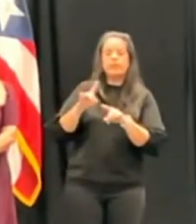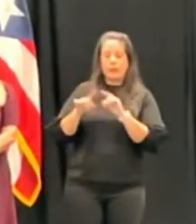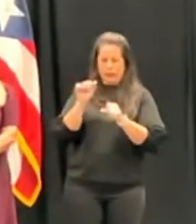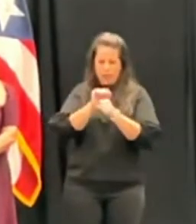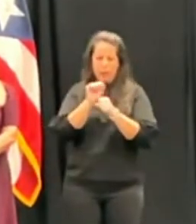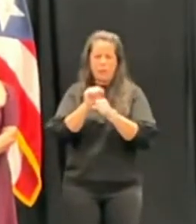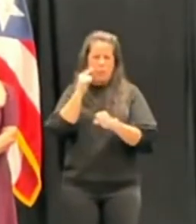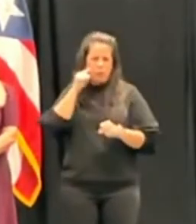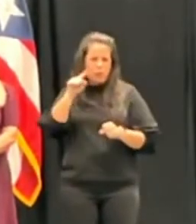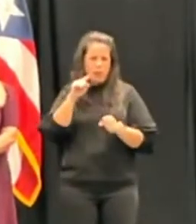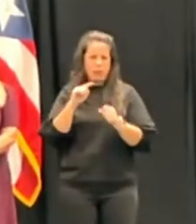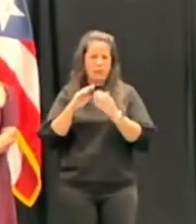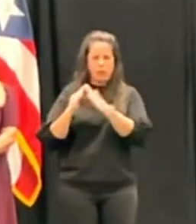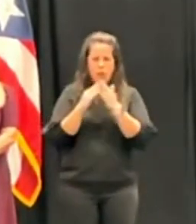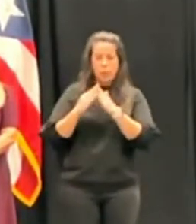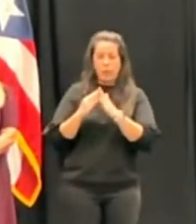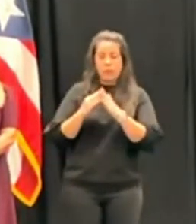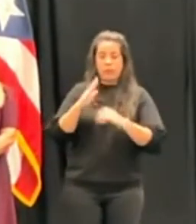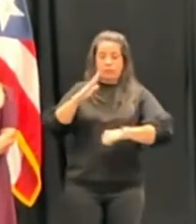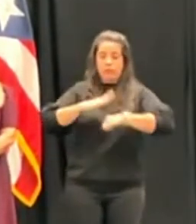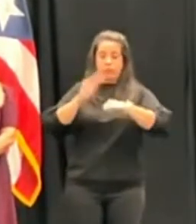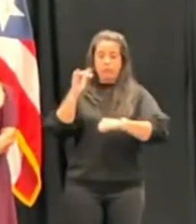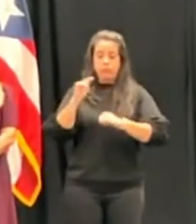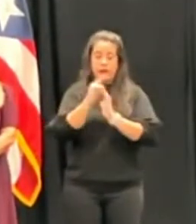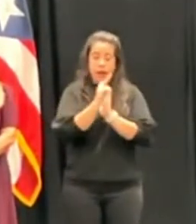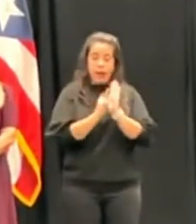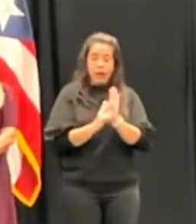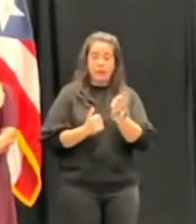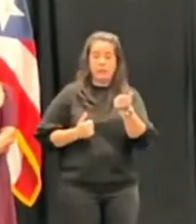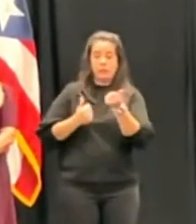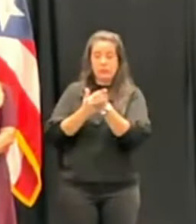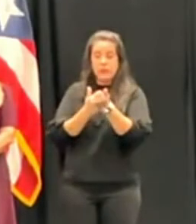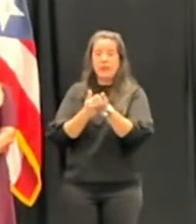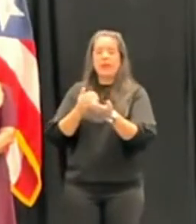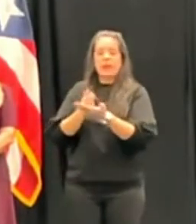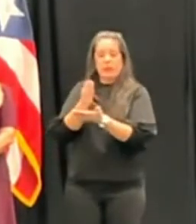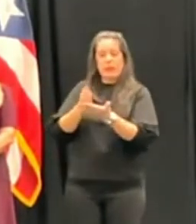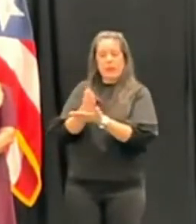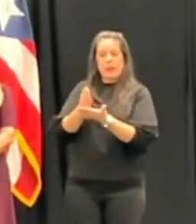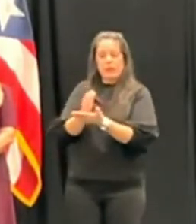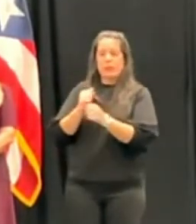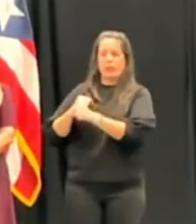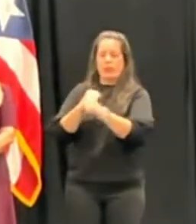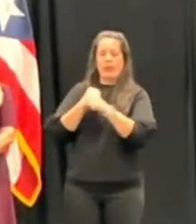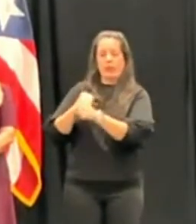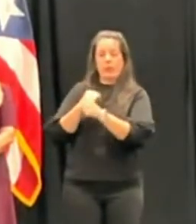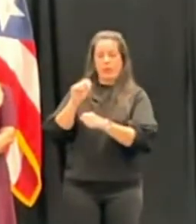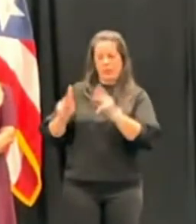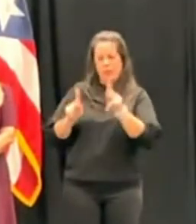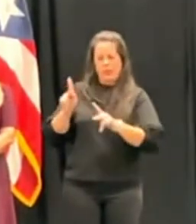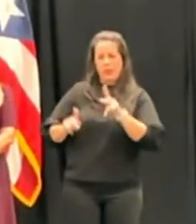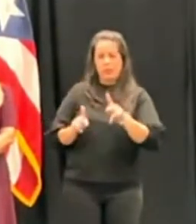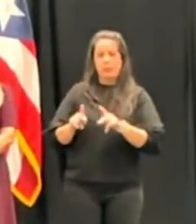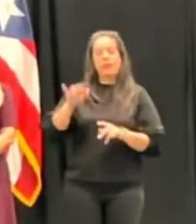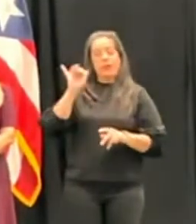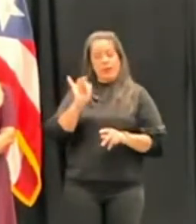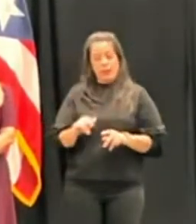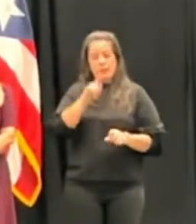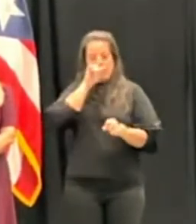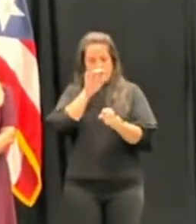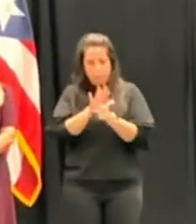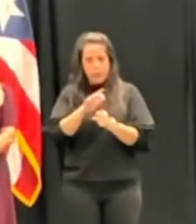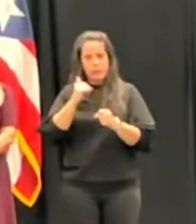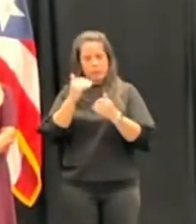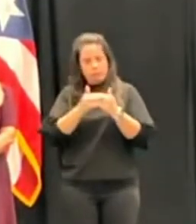pueblo. Estamos llamados a interpretar la ley y a defender los derechos de todos los ciudadanos. Esto es lo que me comprometo a